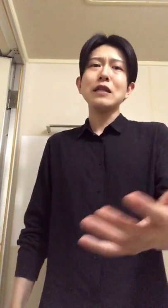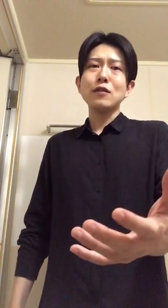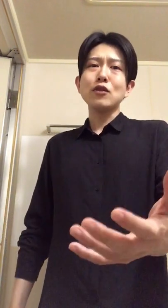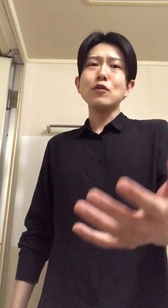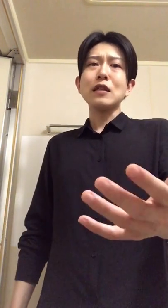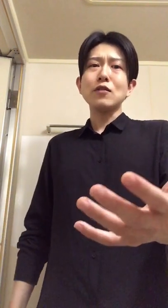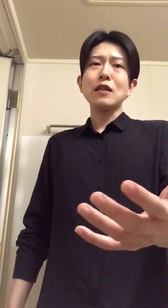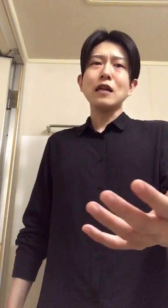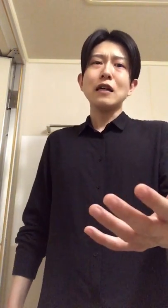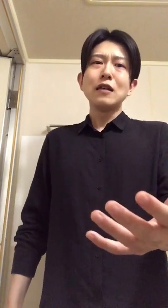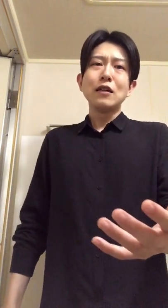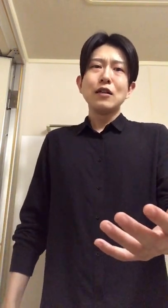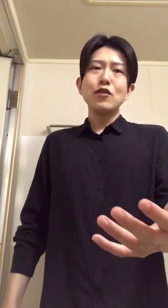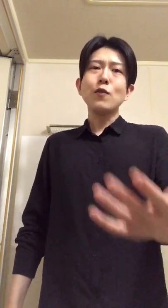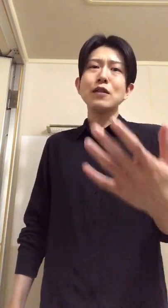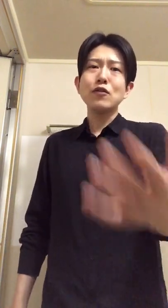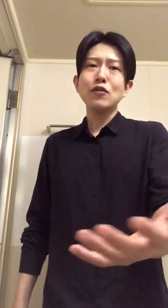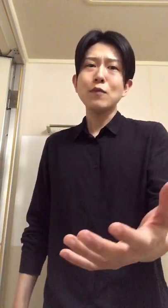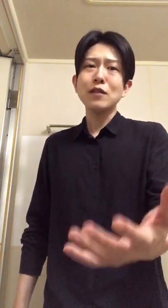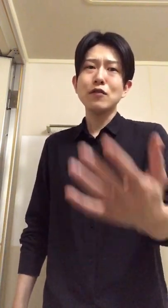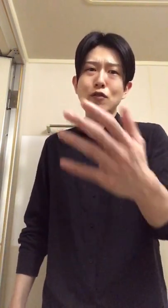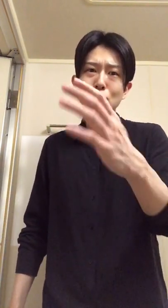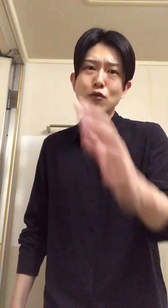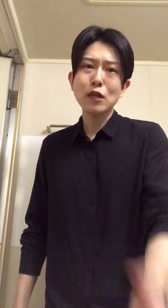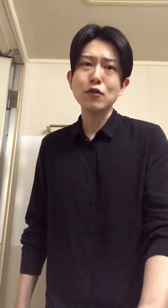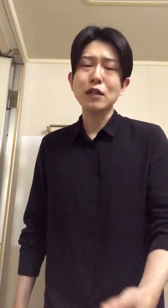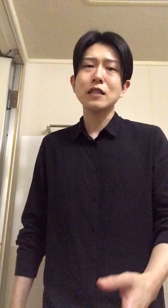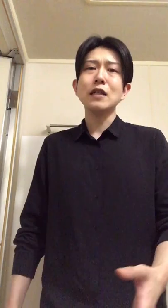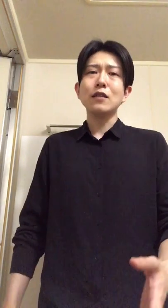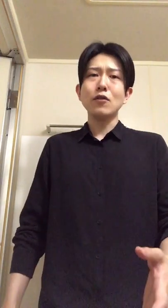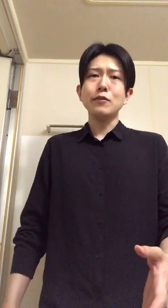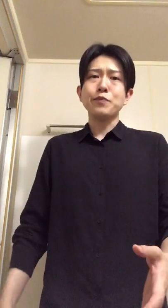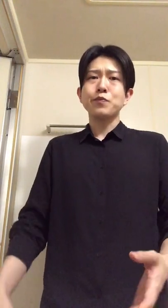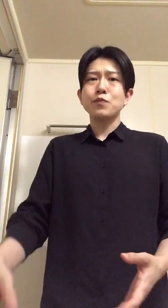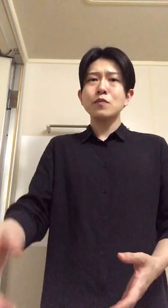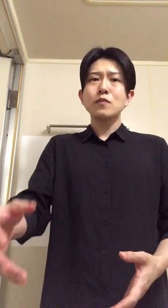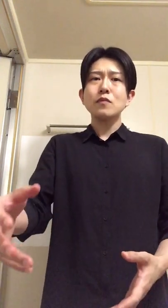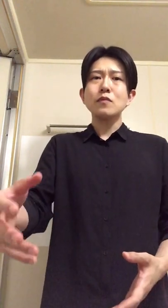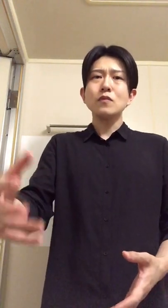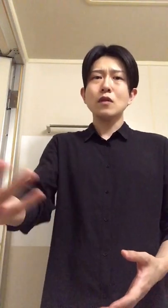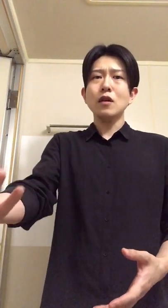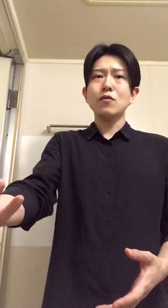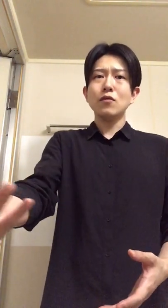いいどっちもいいんだけどなんか呼べって言うために俺の動画撮ってるわけじゃないけどあの